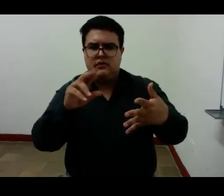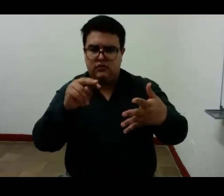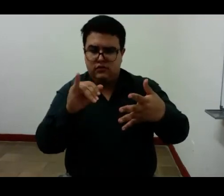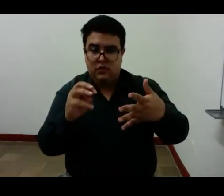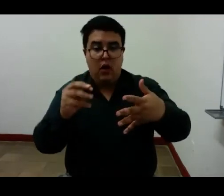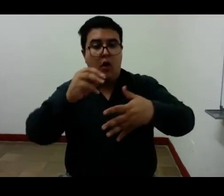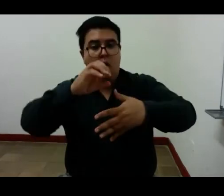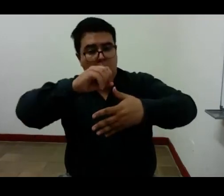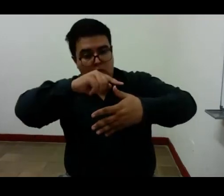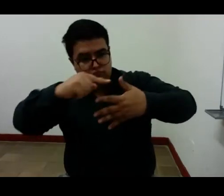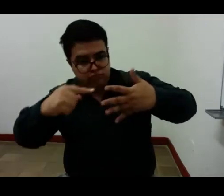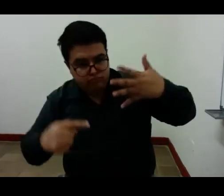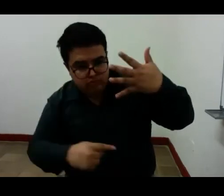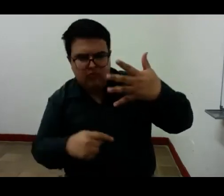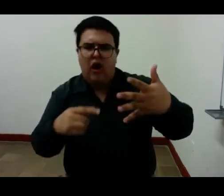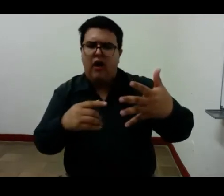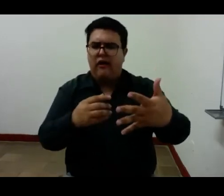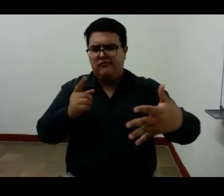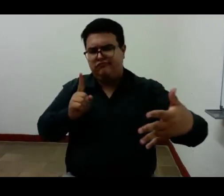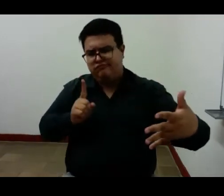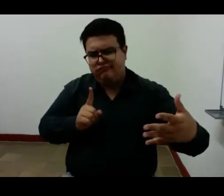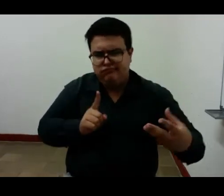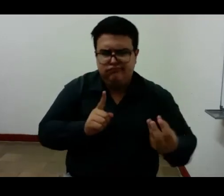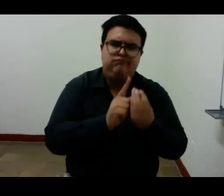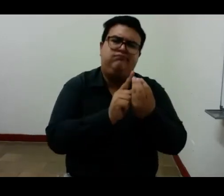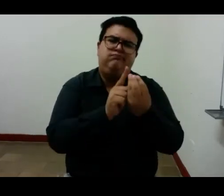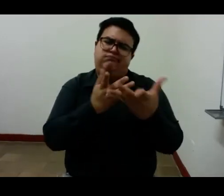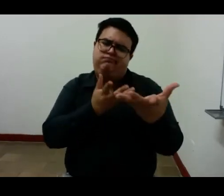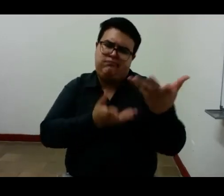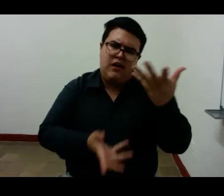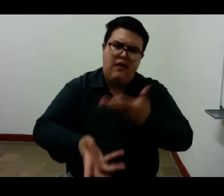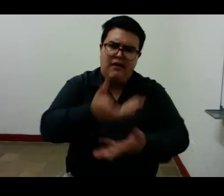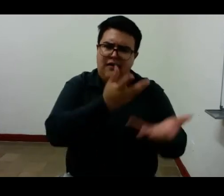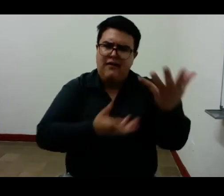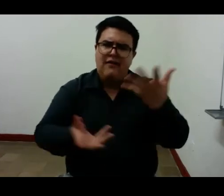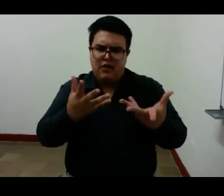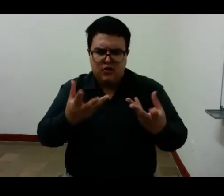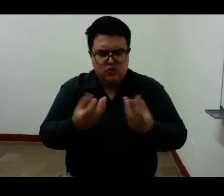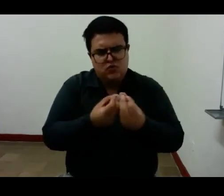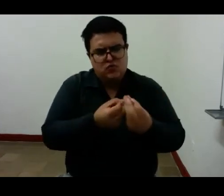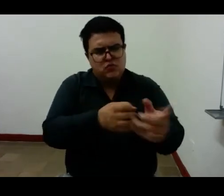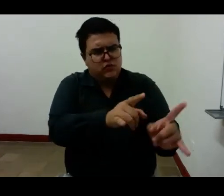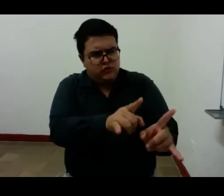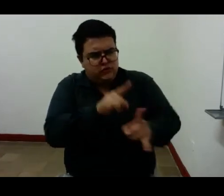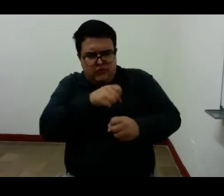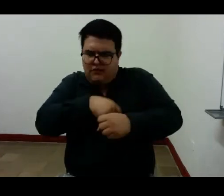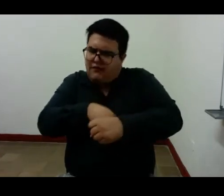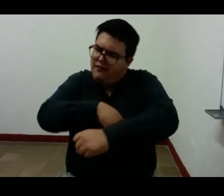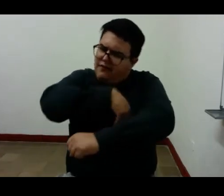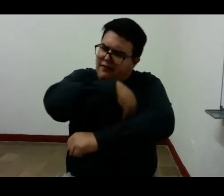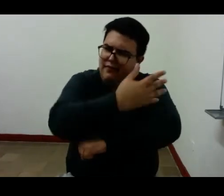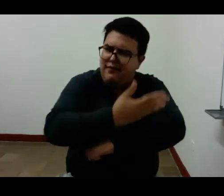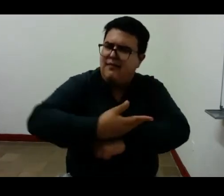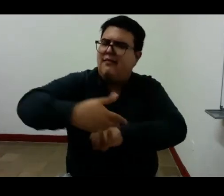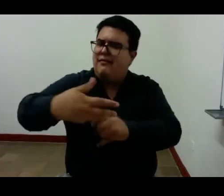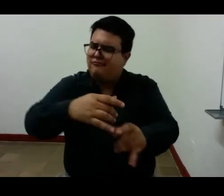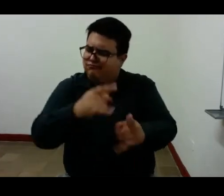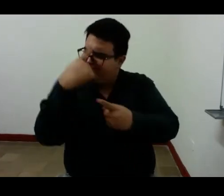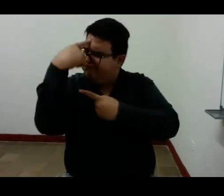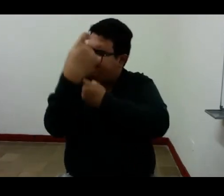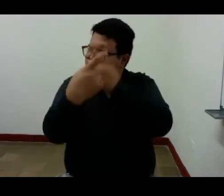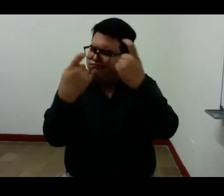Fernando Pessoa crea la dramaturgia de su poesía. Lo que él ha llamado